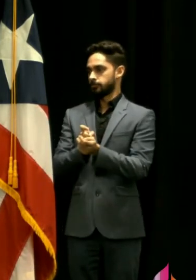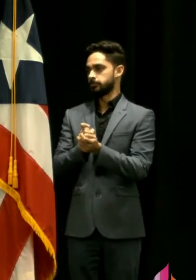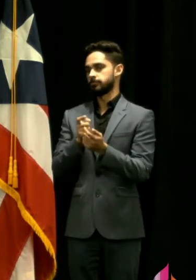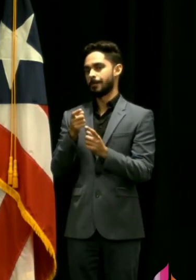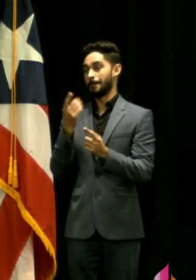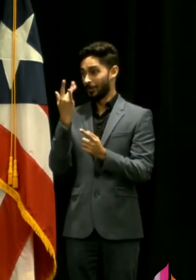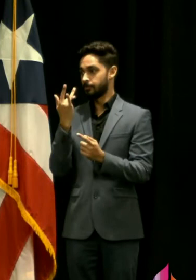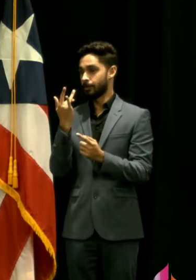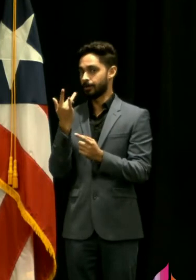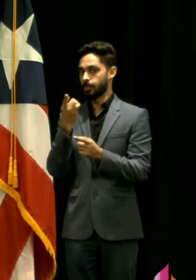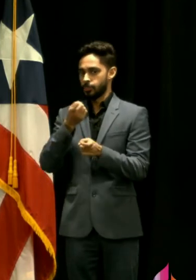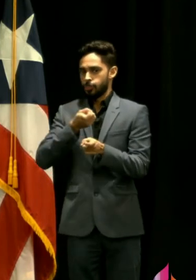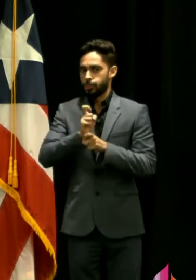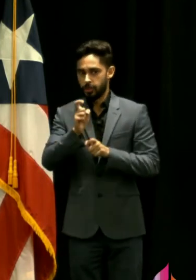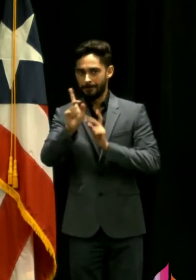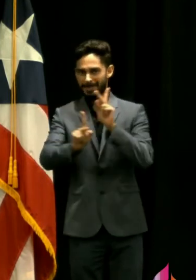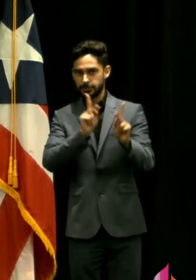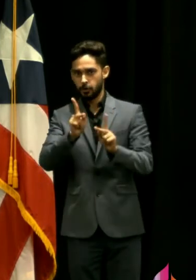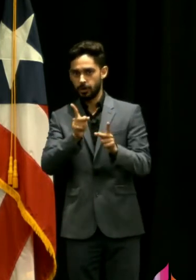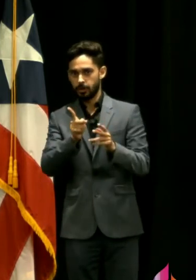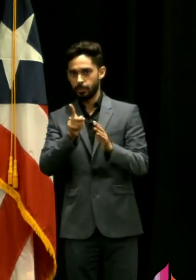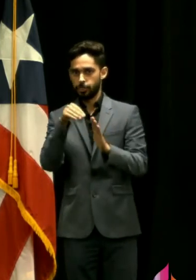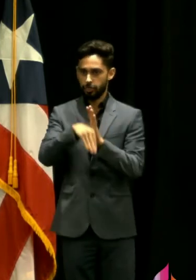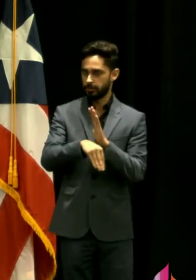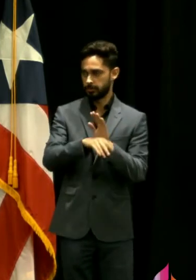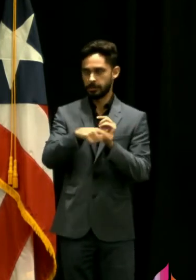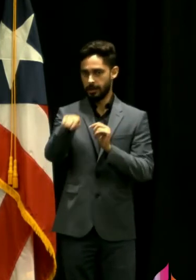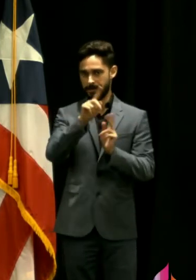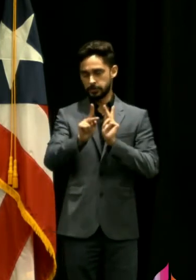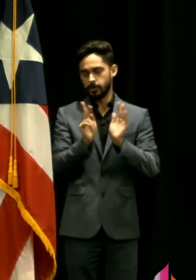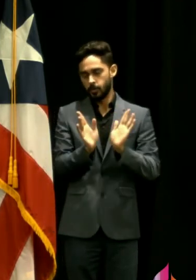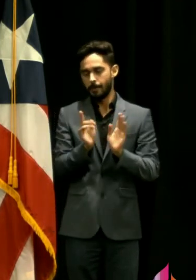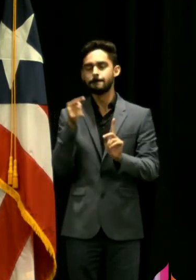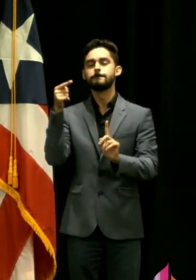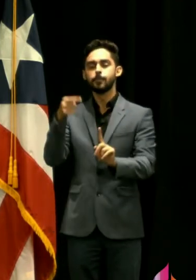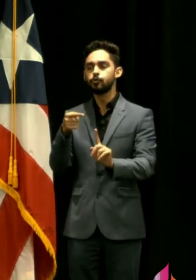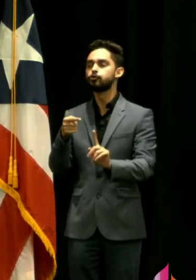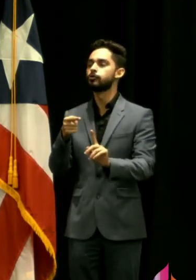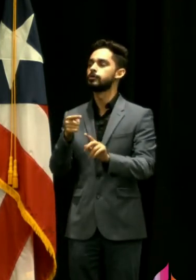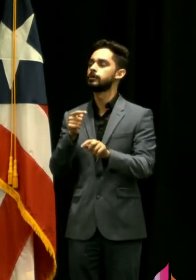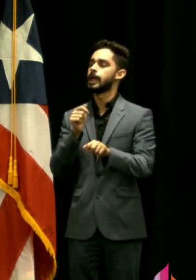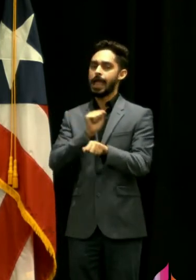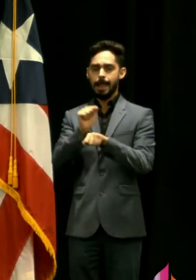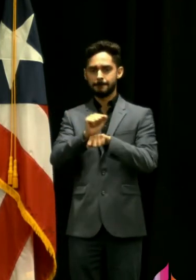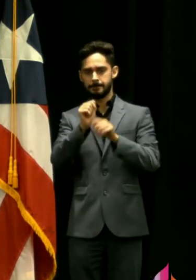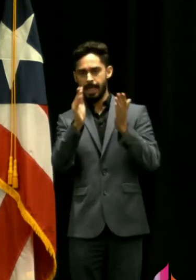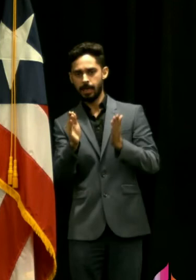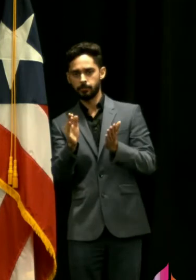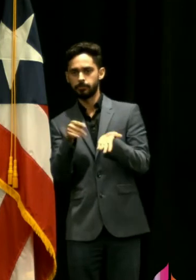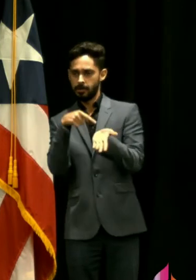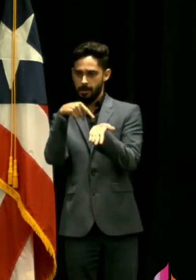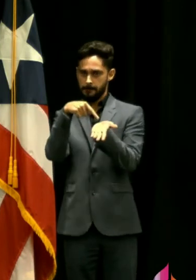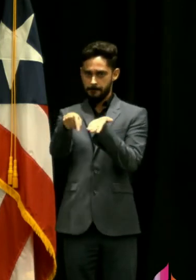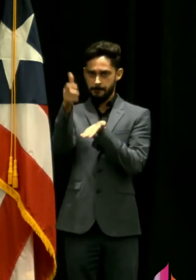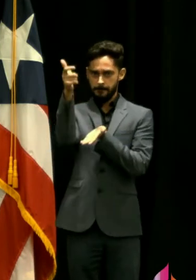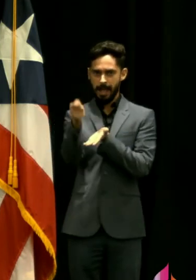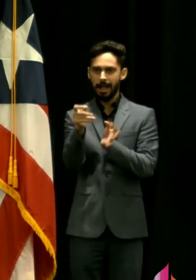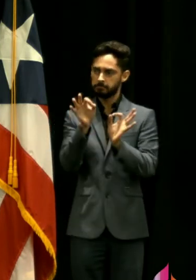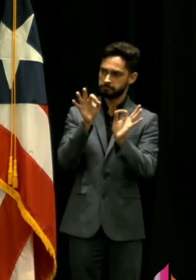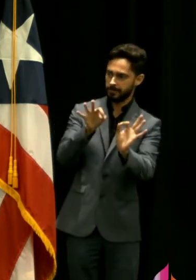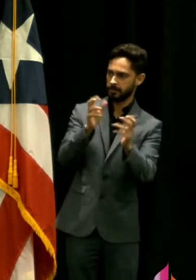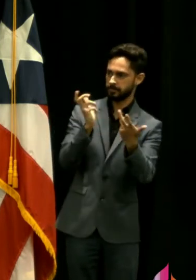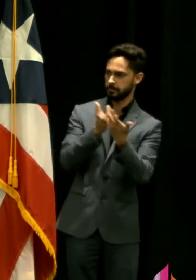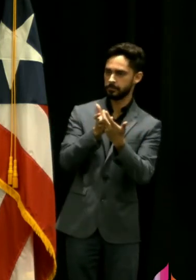porque lo que queremos son más y mejores empleos queremos a la fuerza trabajadora bien paga a partir de enero ya hay un